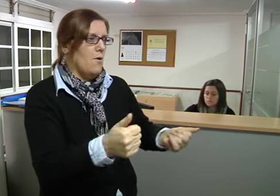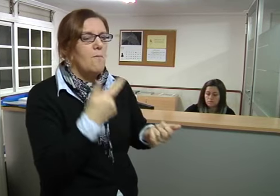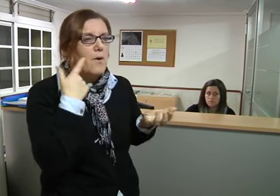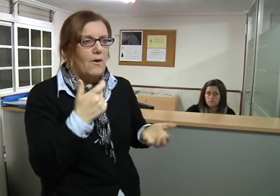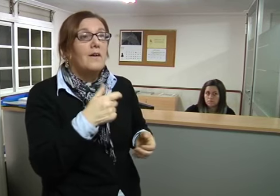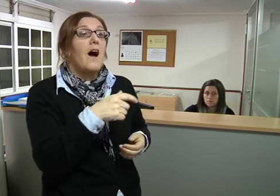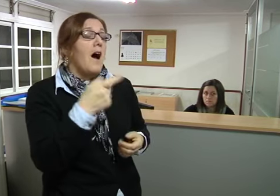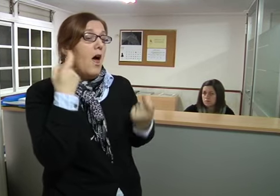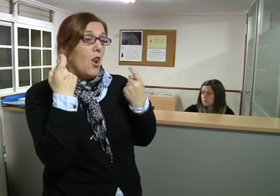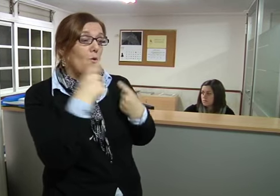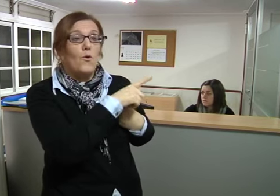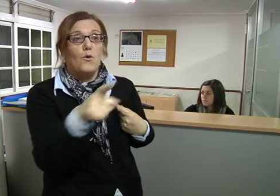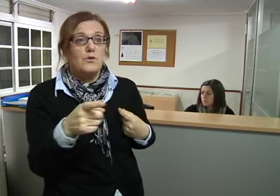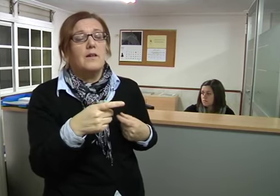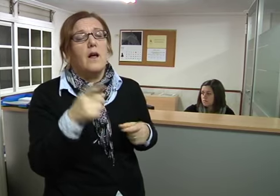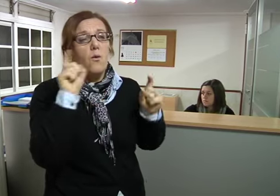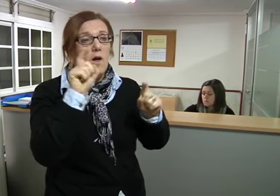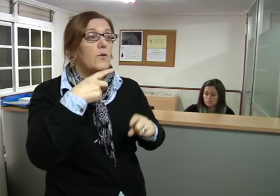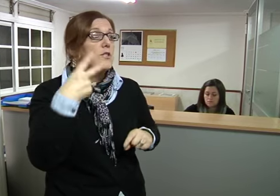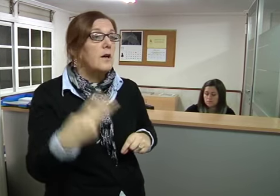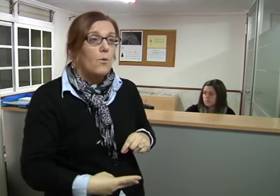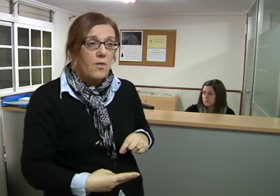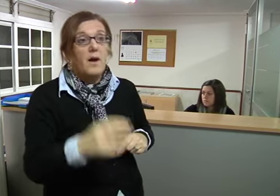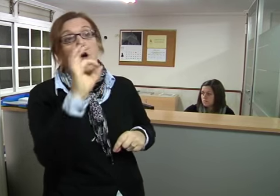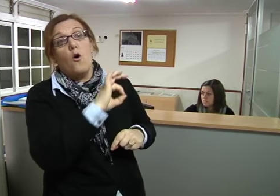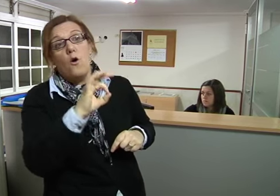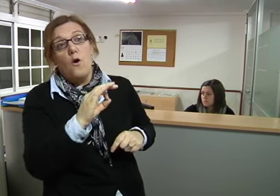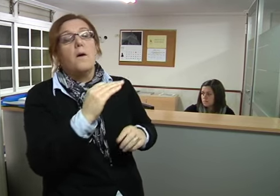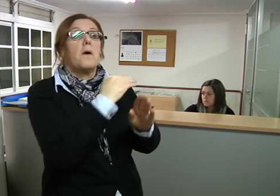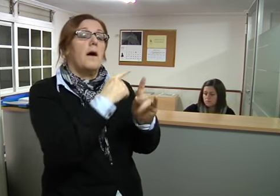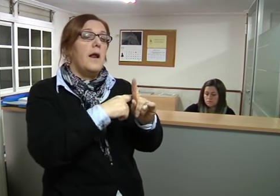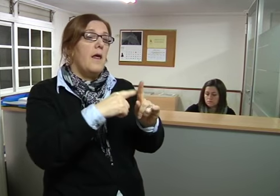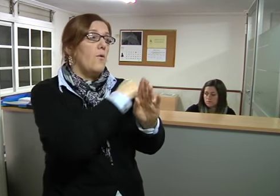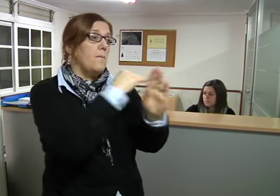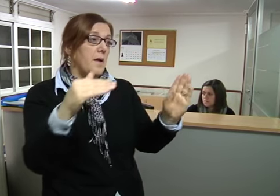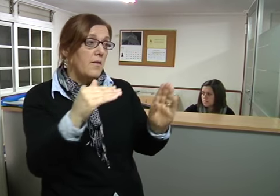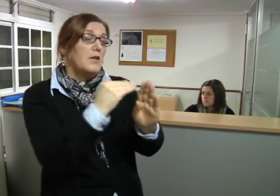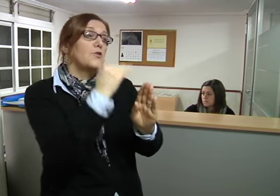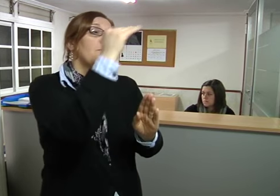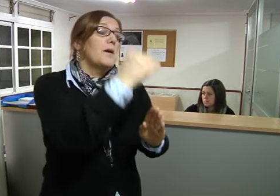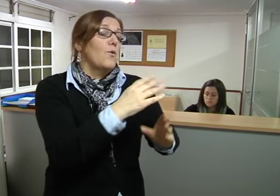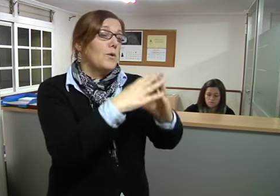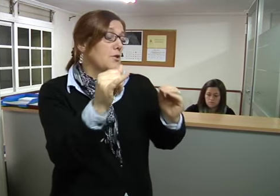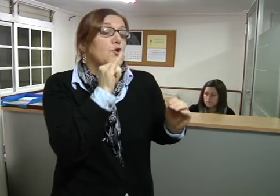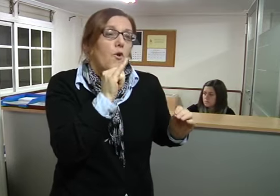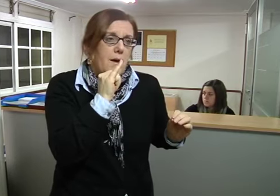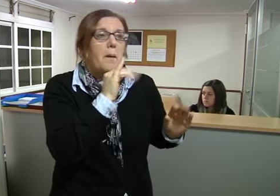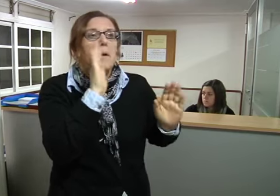hace unos años, pues sí, ya los alumnos disponen en educación secundaria o en los ciclos de grado medio o grado